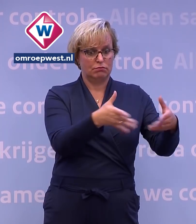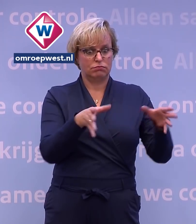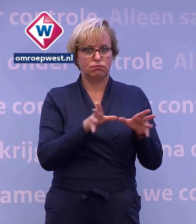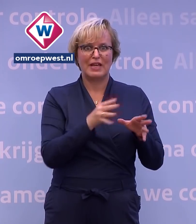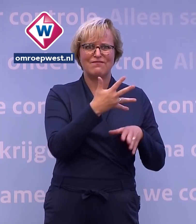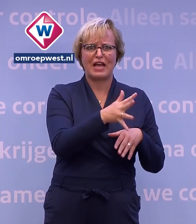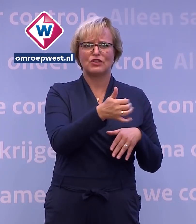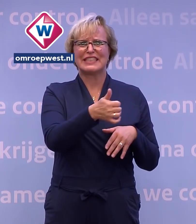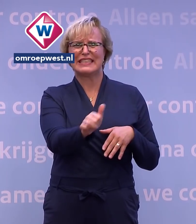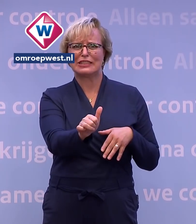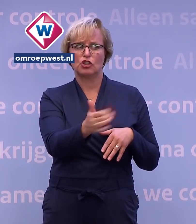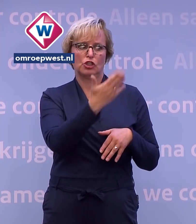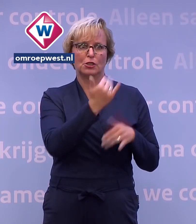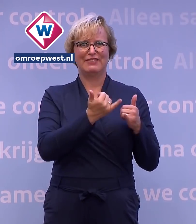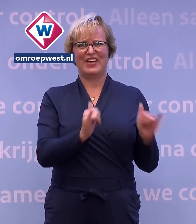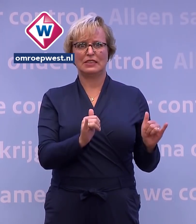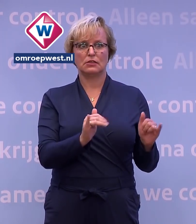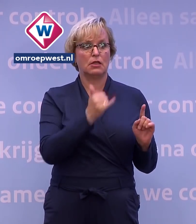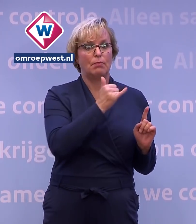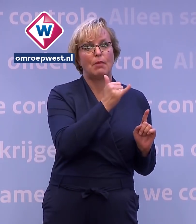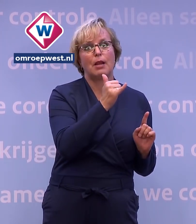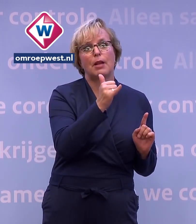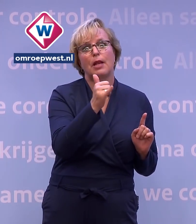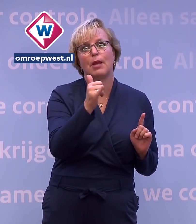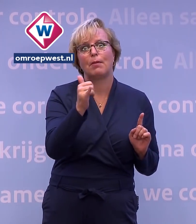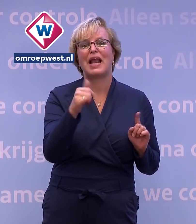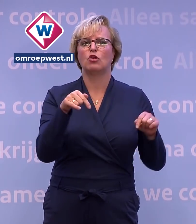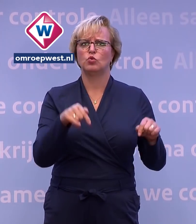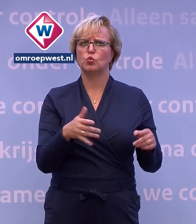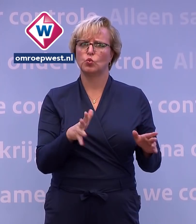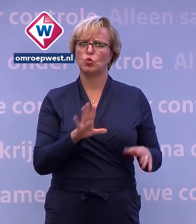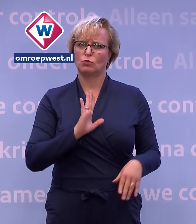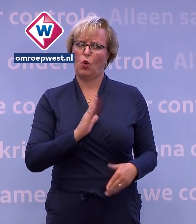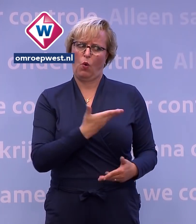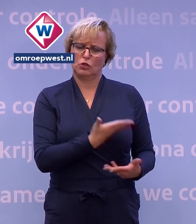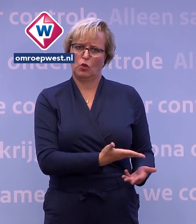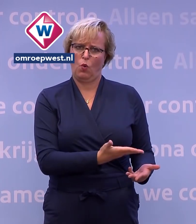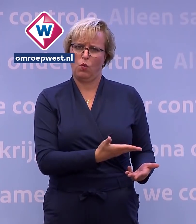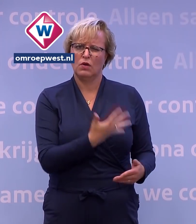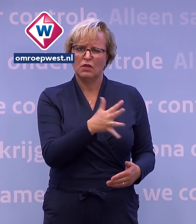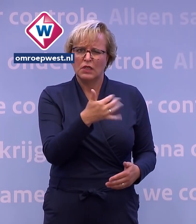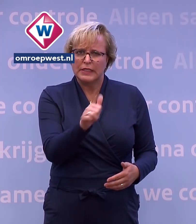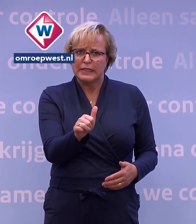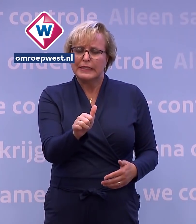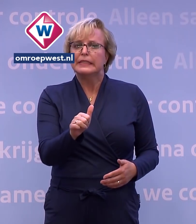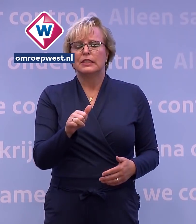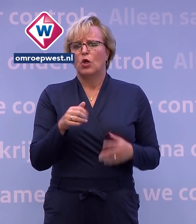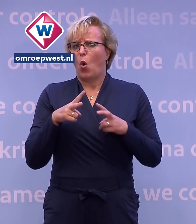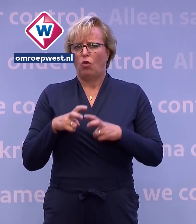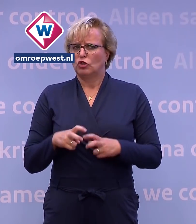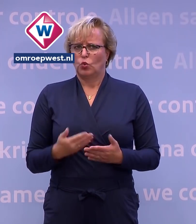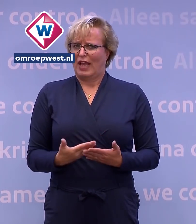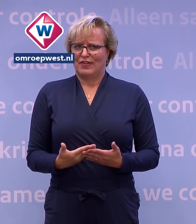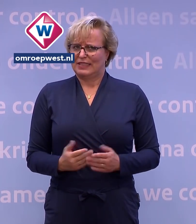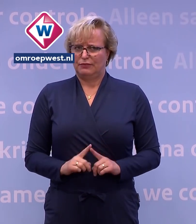de zestig mensen met wie je op een feestje stond, moeten worden gebeld, en dat zijn de cijfers die we nu soms terug horen, dan is dat onderzoek van de GGD minder effectief.